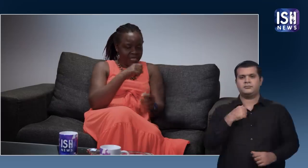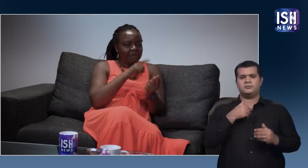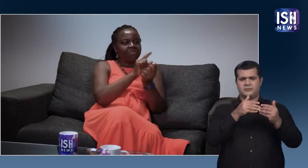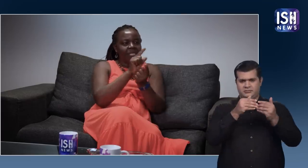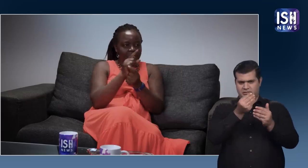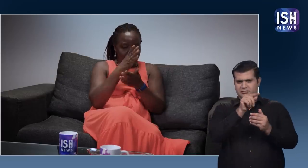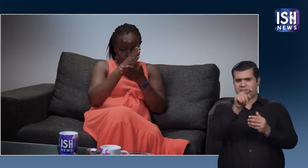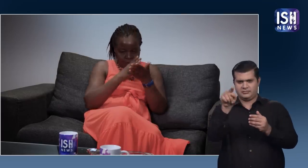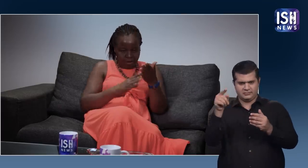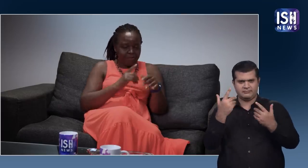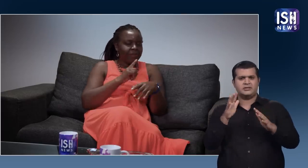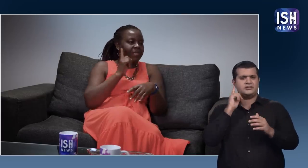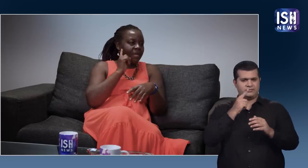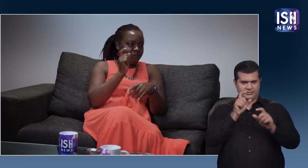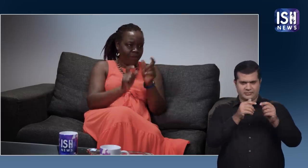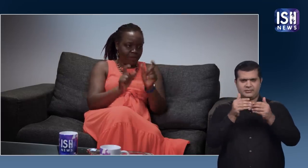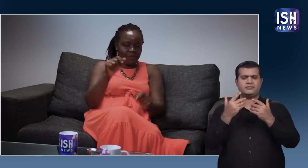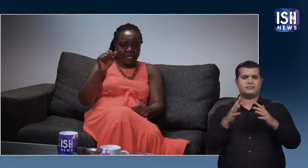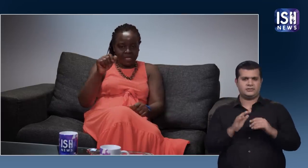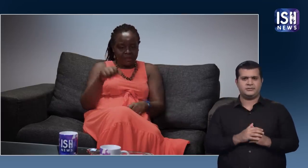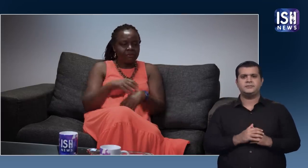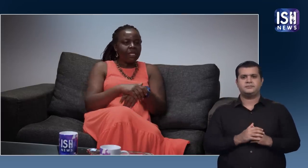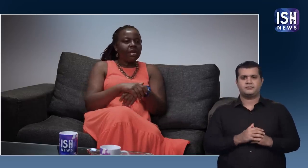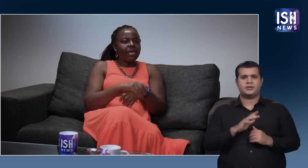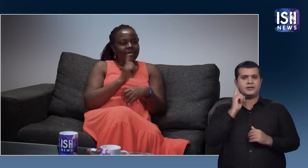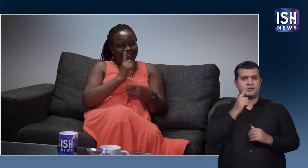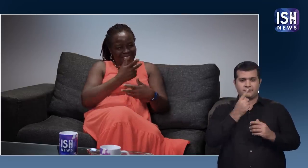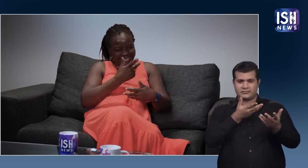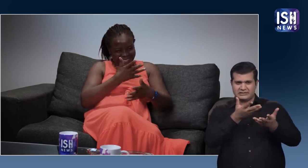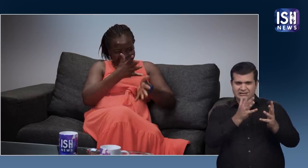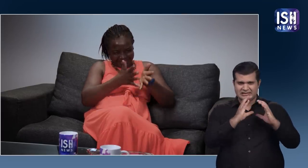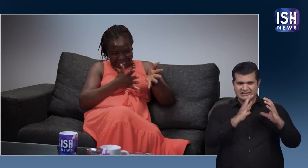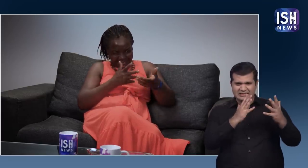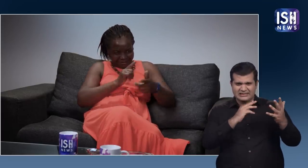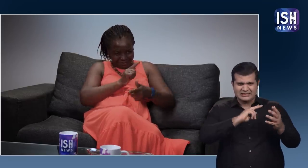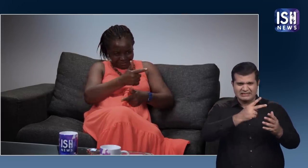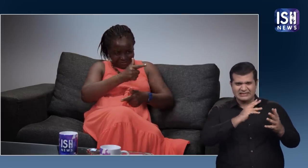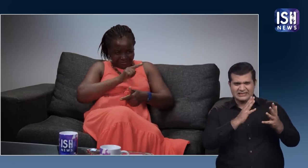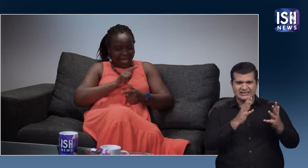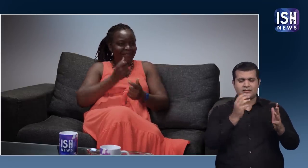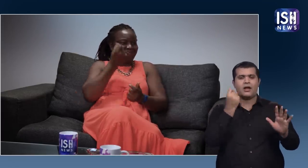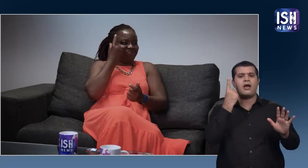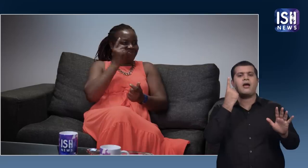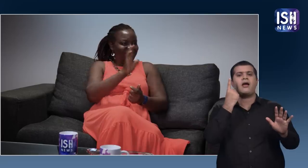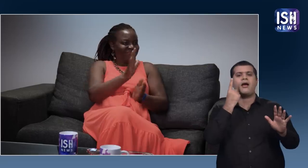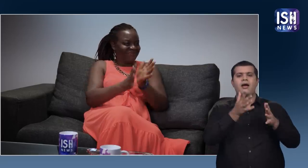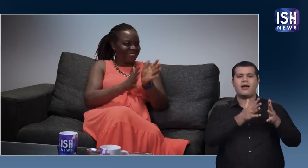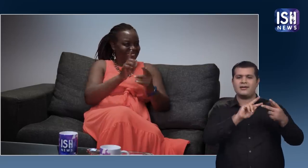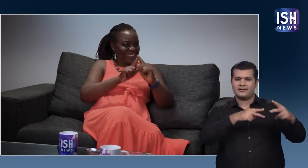हाँ, मैं कुछ डेफ व्यक्तियों से मिली हूँ। जी हाँ, हमने यह जानते हुए एक दूसरे से संभाद किया कि हमारी सांकेतिक